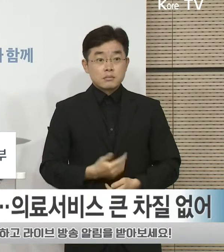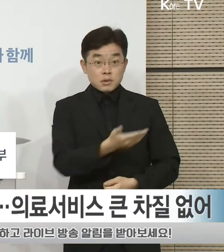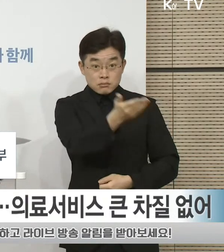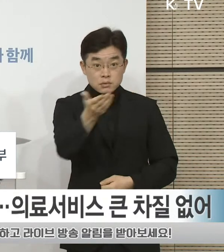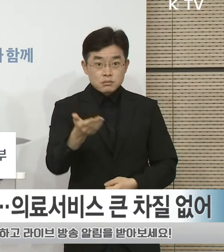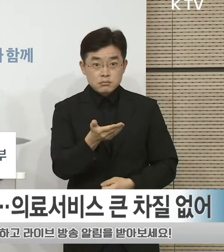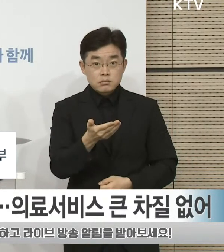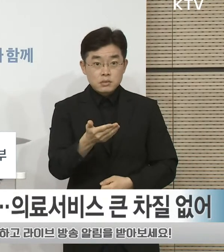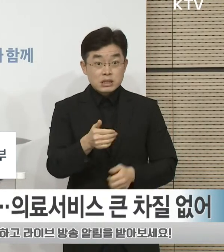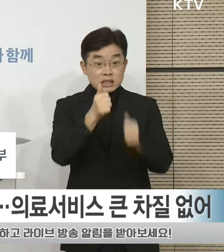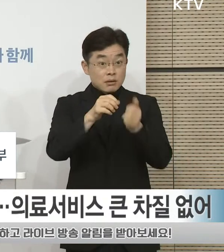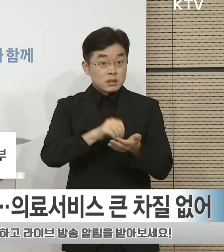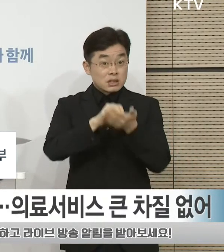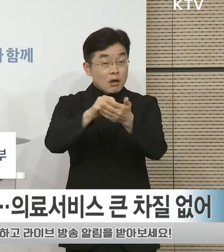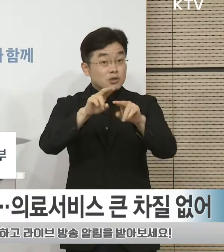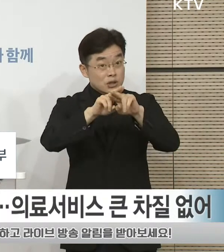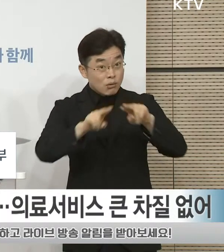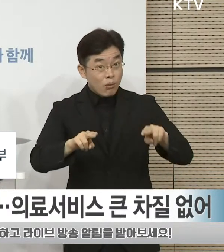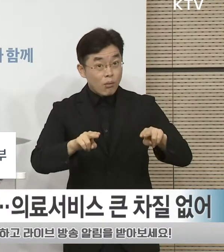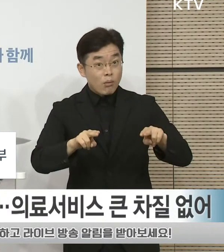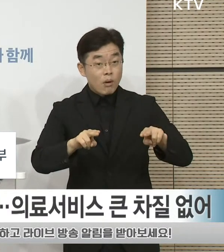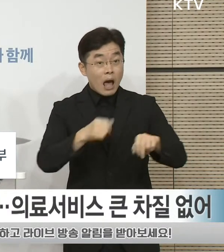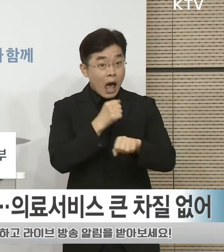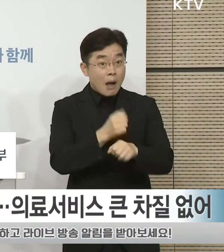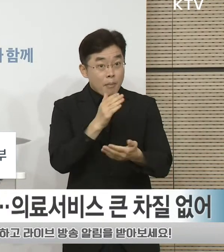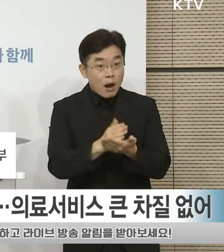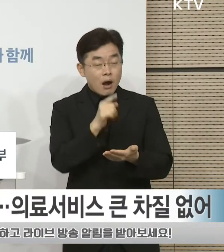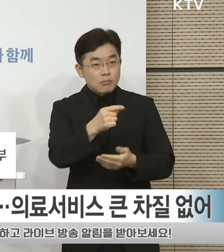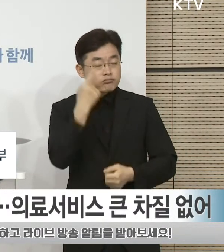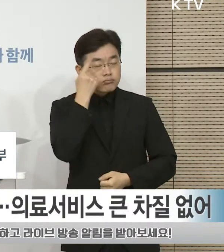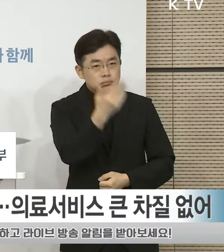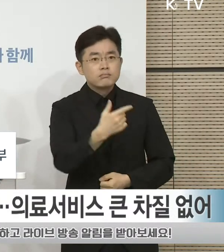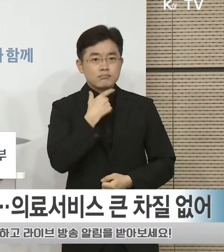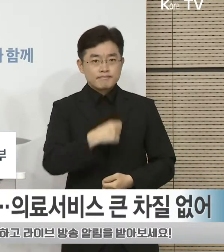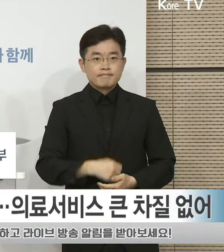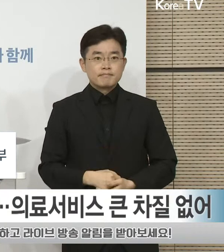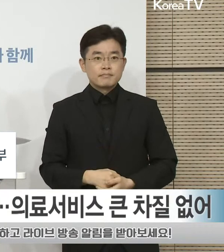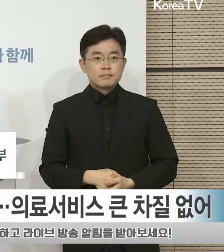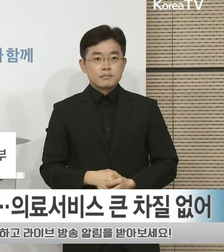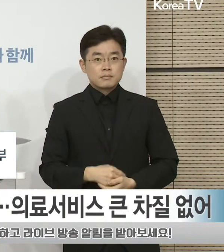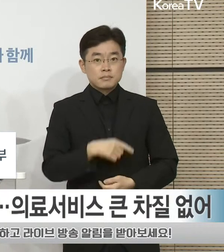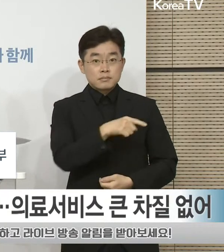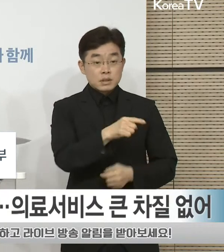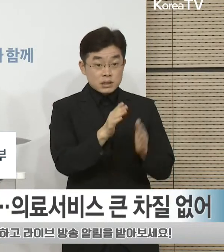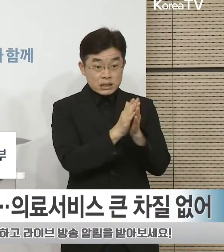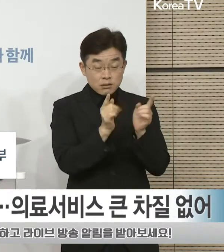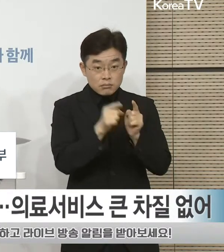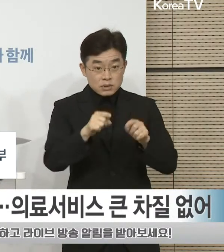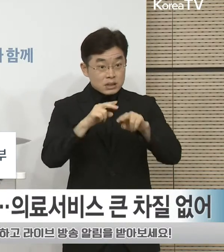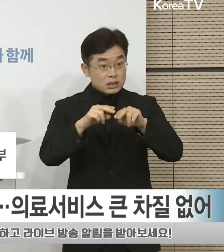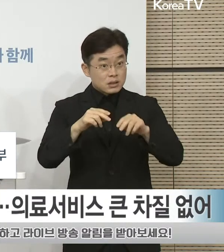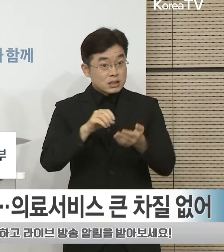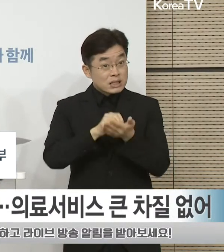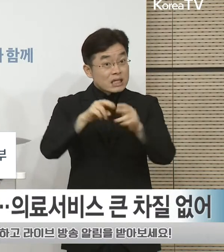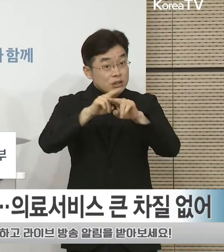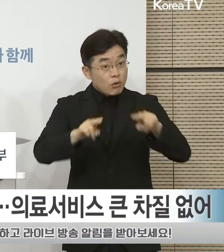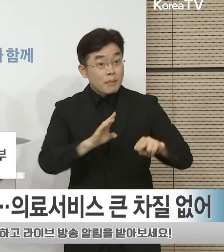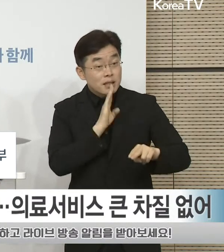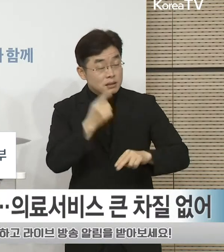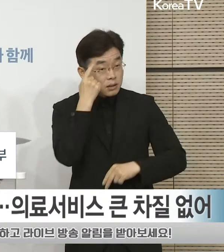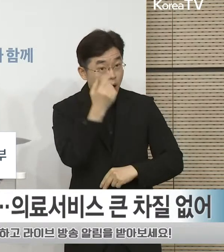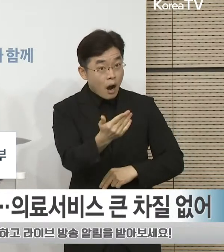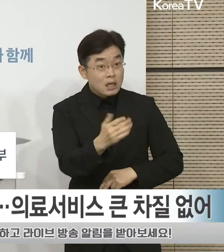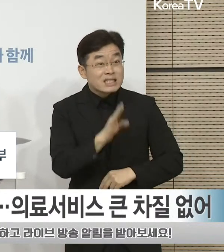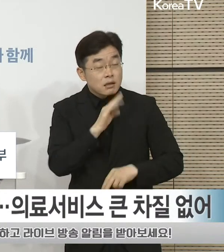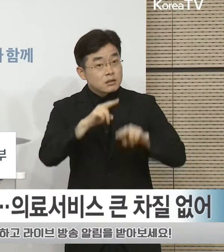시험응시 취소의 진위 여부를 확인하기 위하여 본인이 신청한 것이 맞는지 정말로 시험을